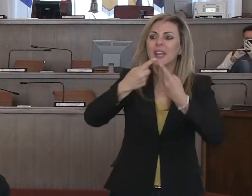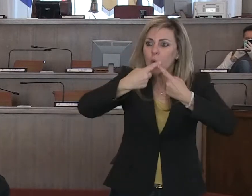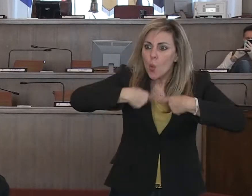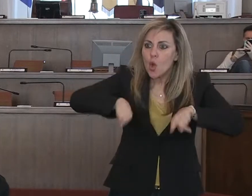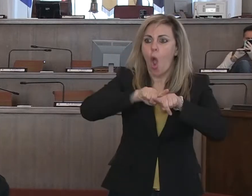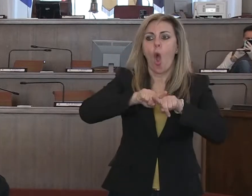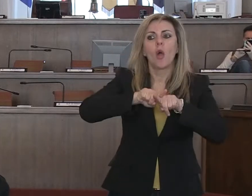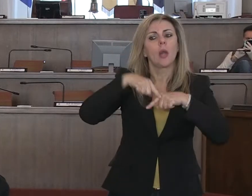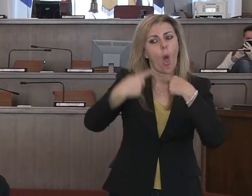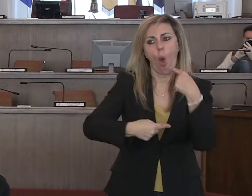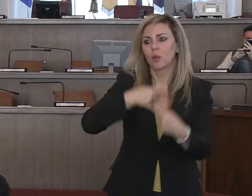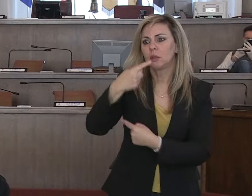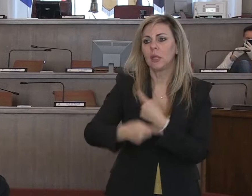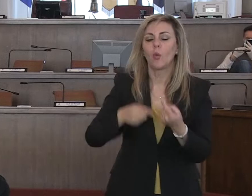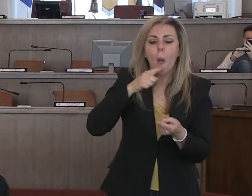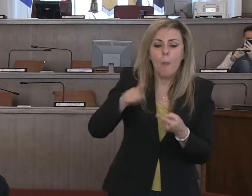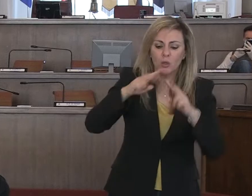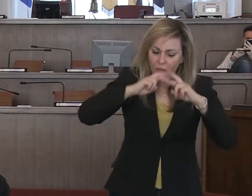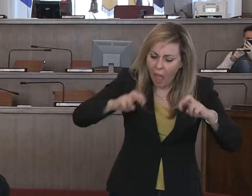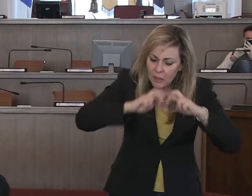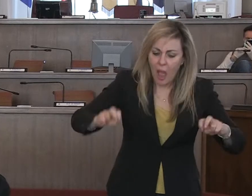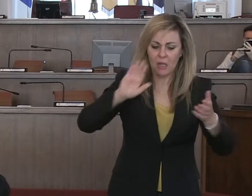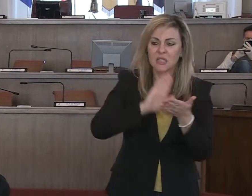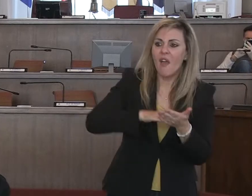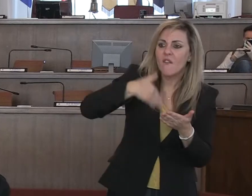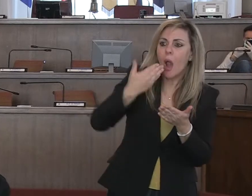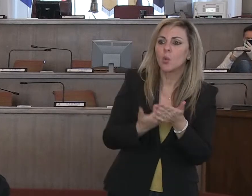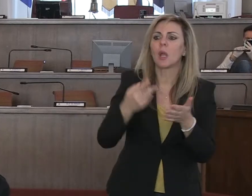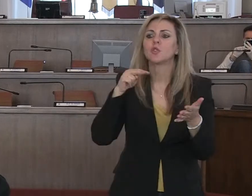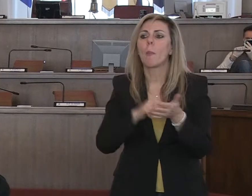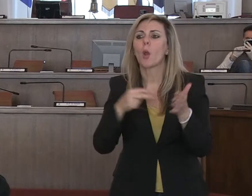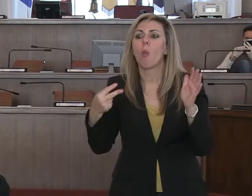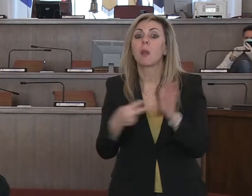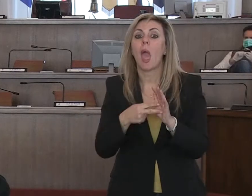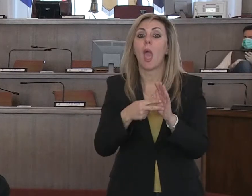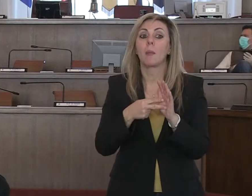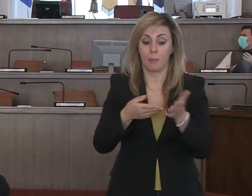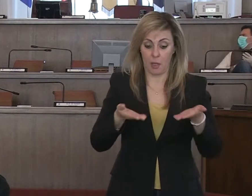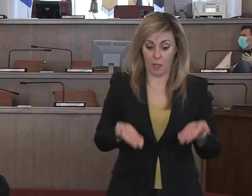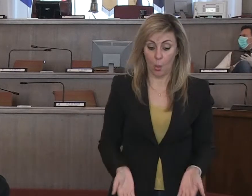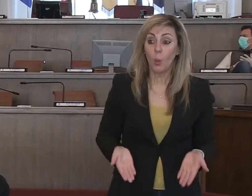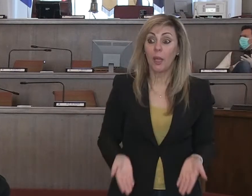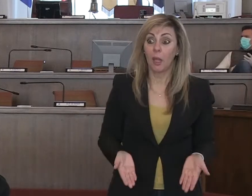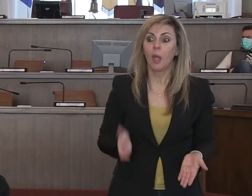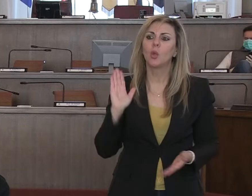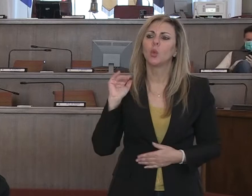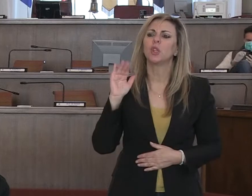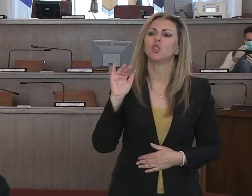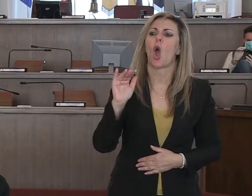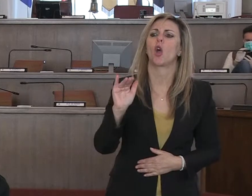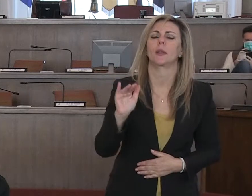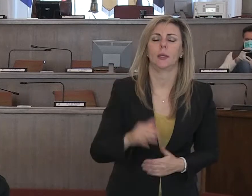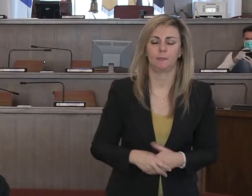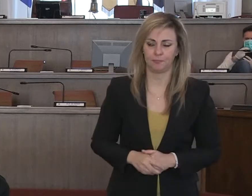per analizzare e valutare quelle problematiche che vengono poste quotidianamente e